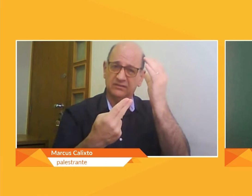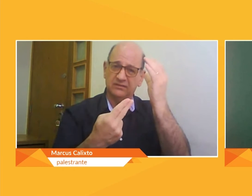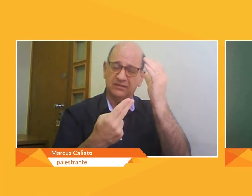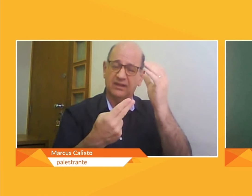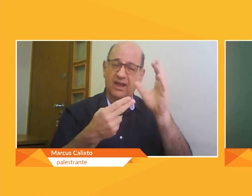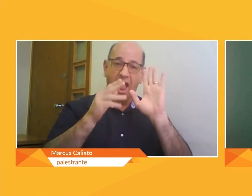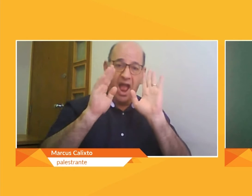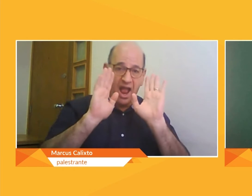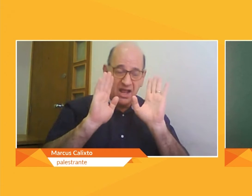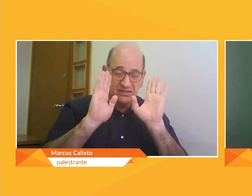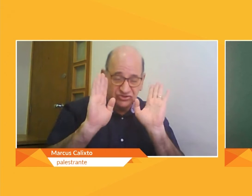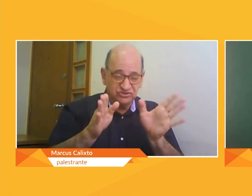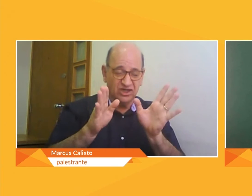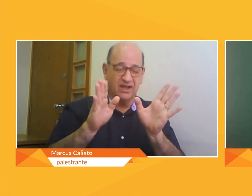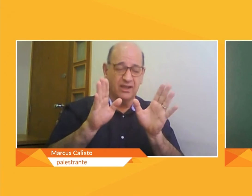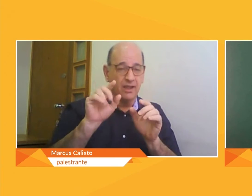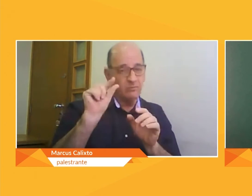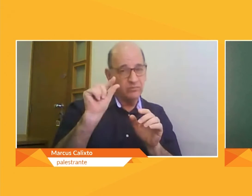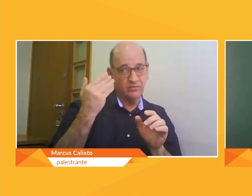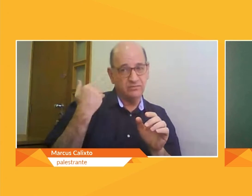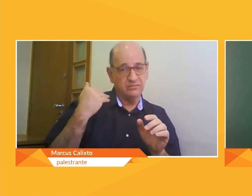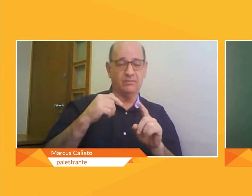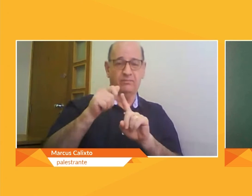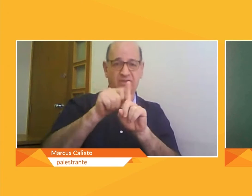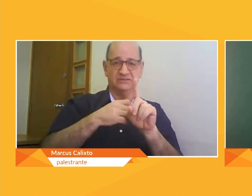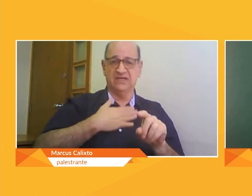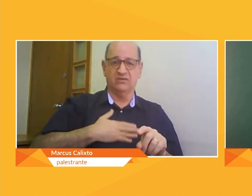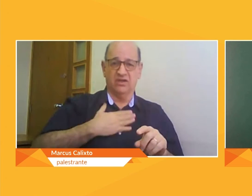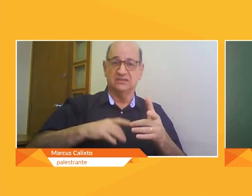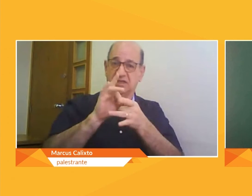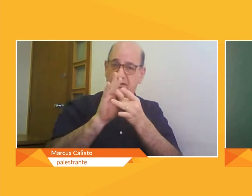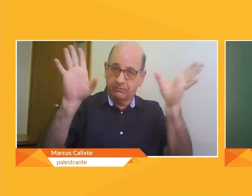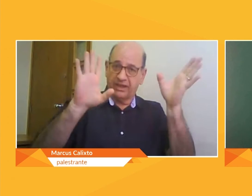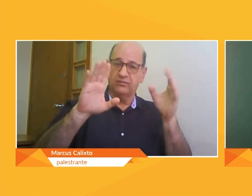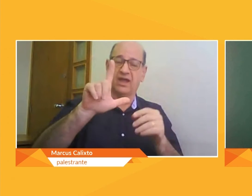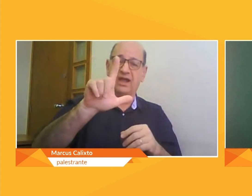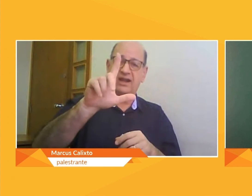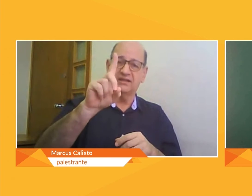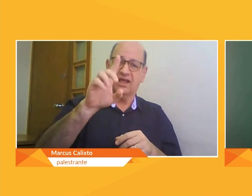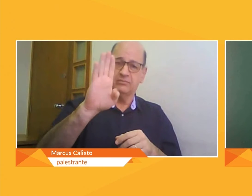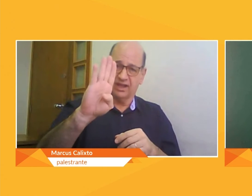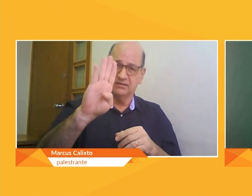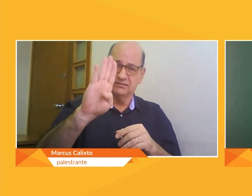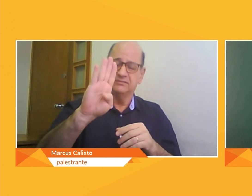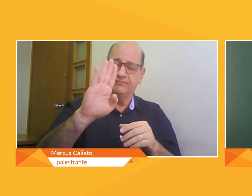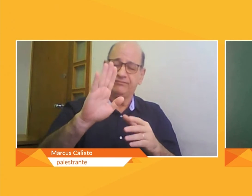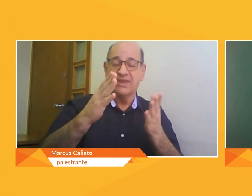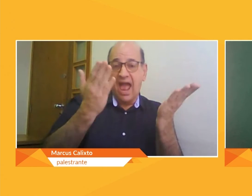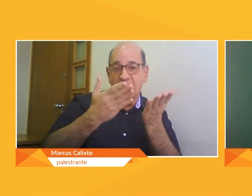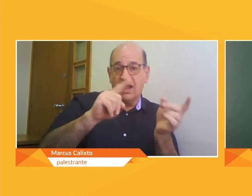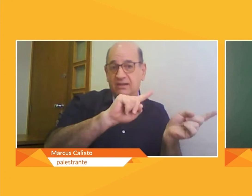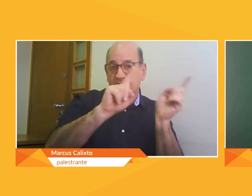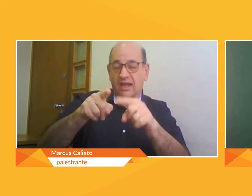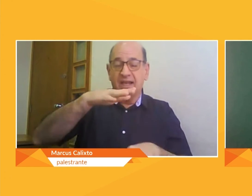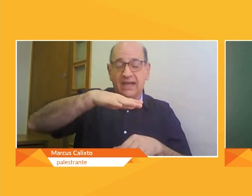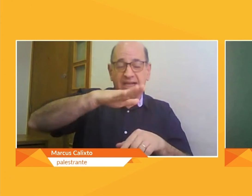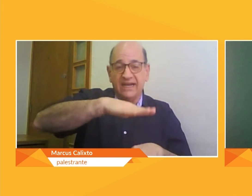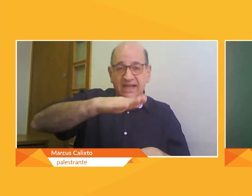evento e que têm militado pela educação bilíngue no Brasil todo. E aí eu reforço o que o Tiago